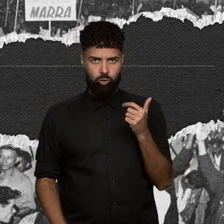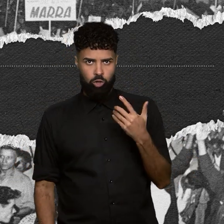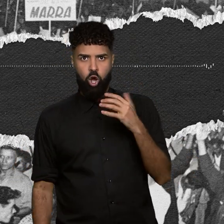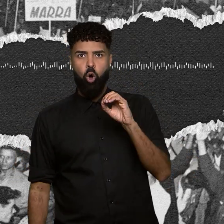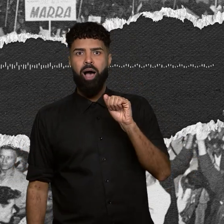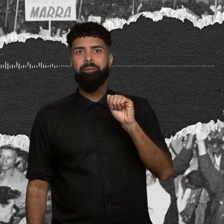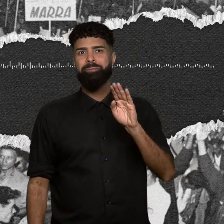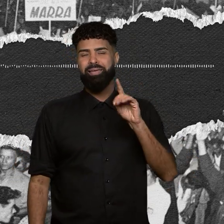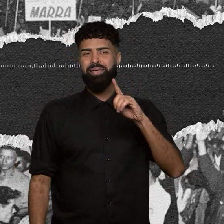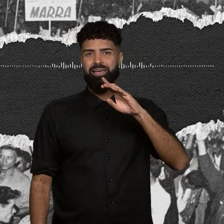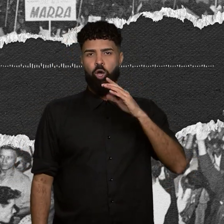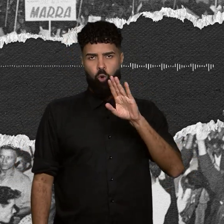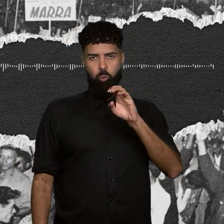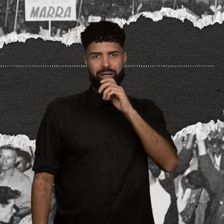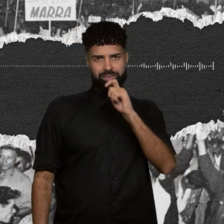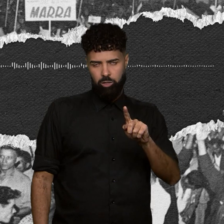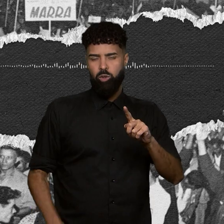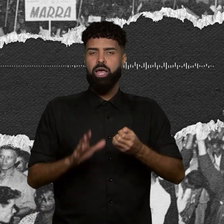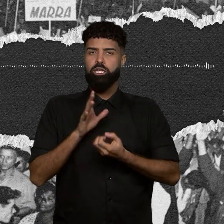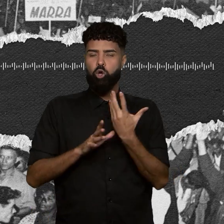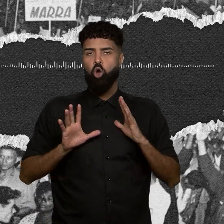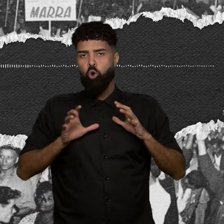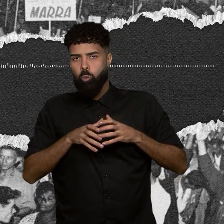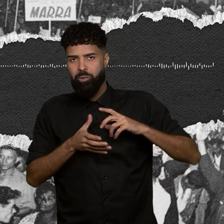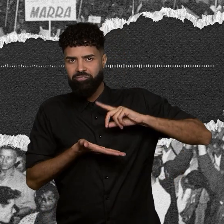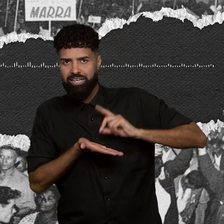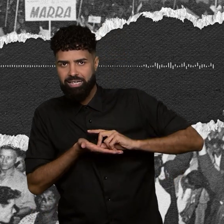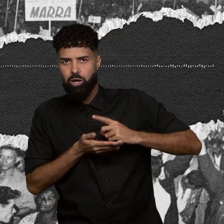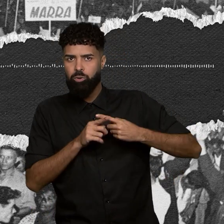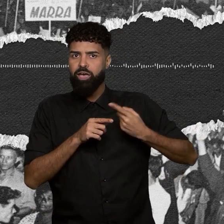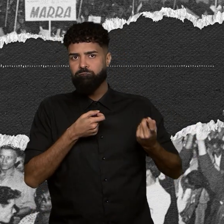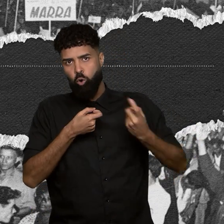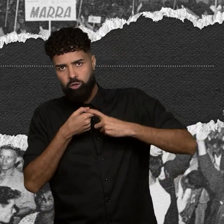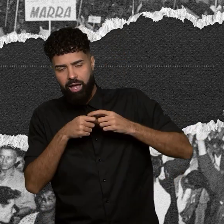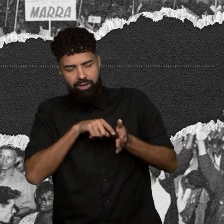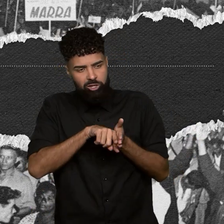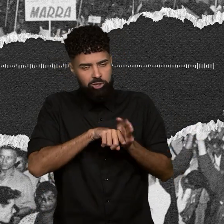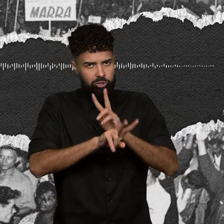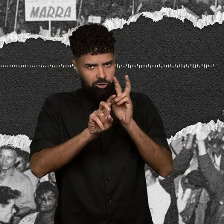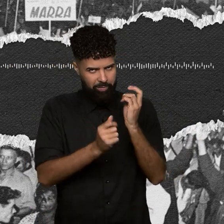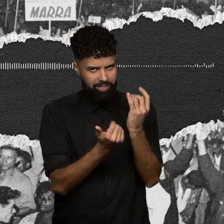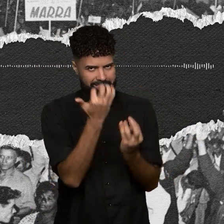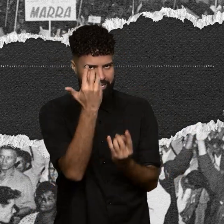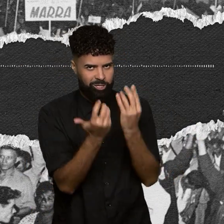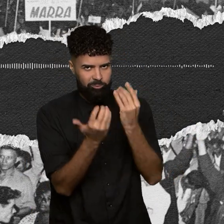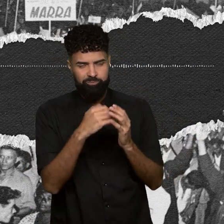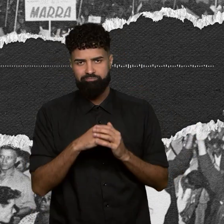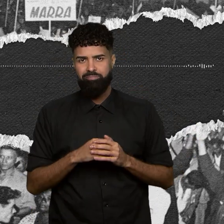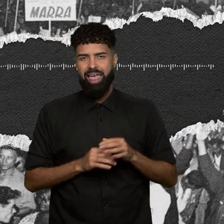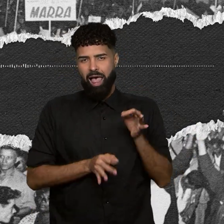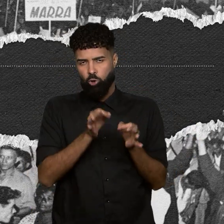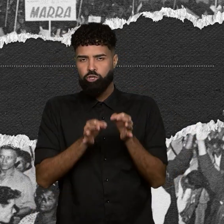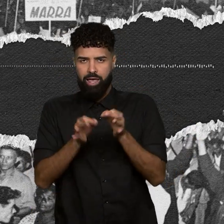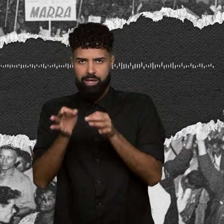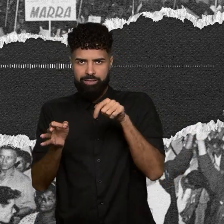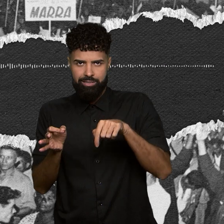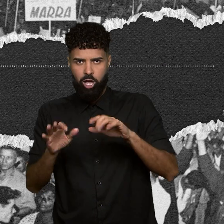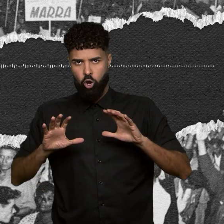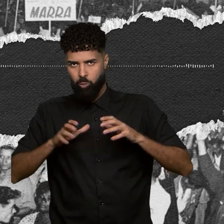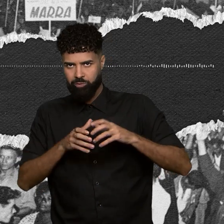criou uma Comissão da Verdade para retomar as investigações sobre o incêndio. Nas audiências da Comissão da Verdade, o ex-presidente da